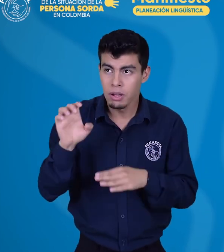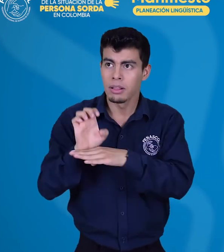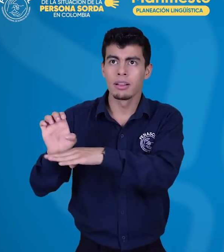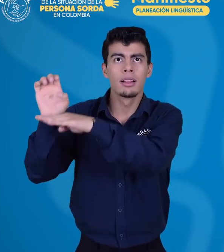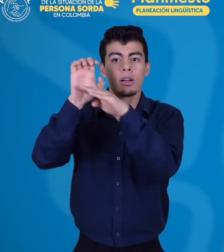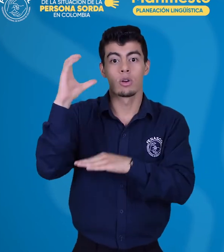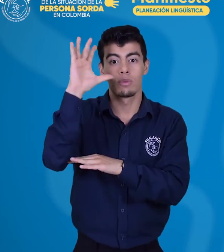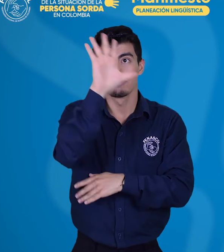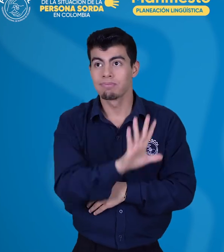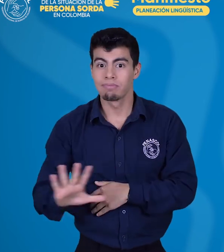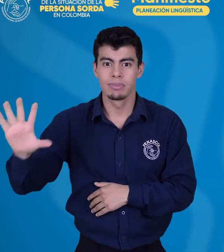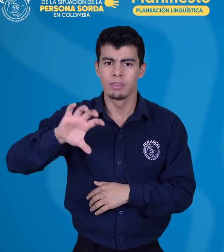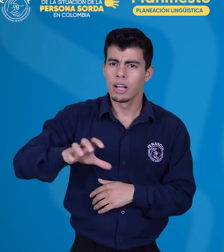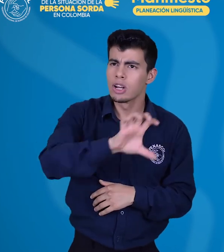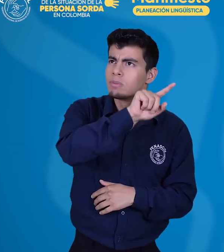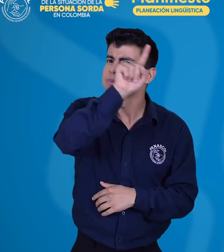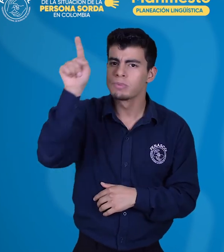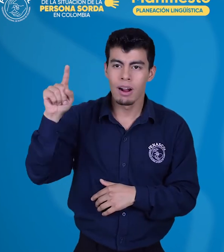de orden nacional y territorial.